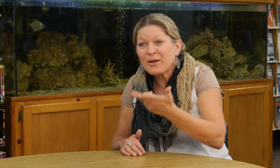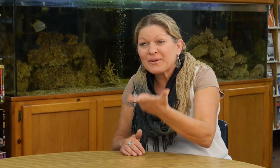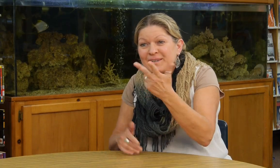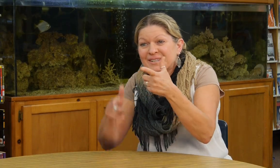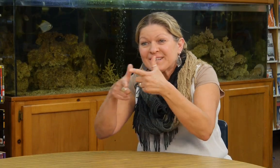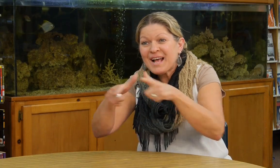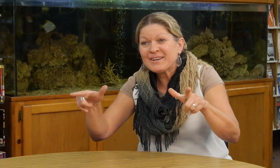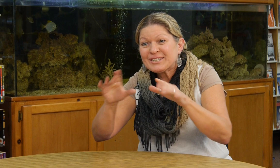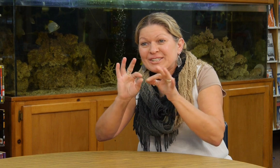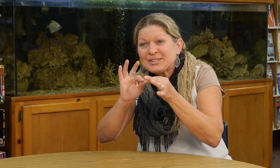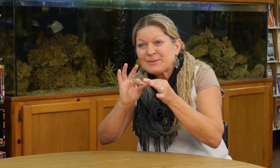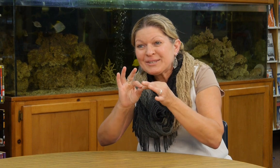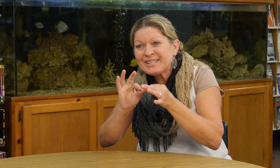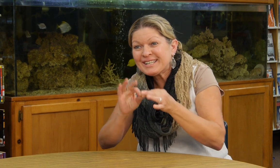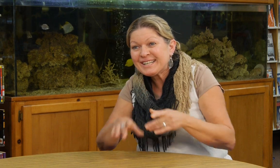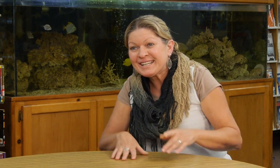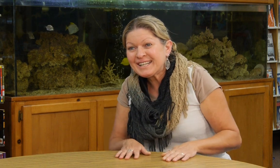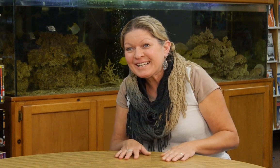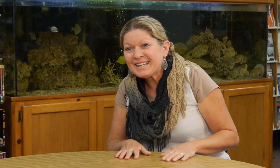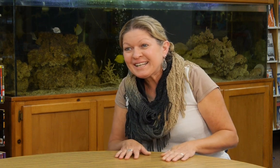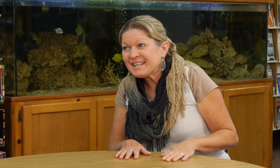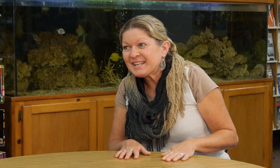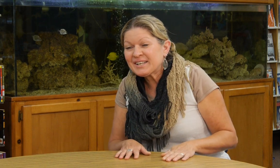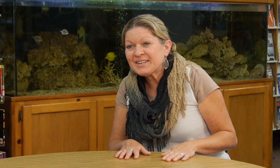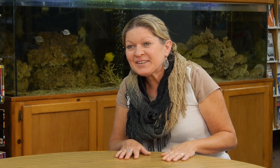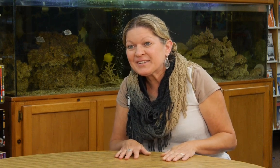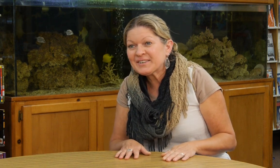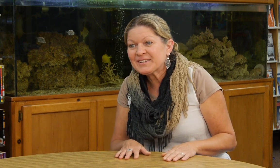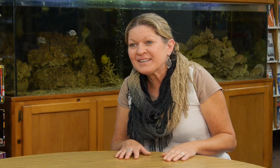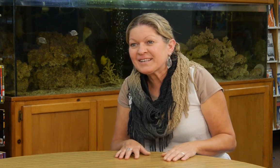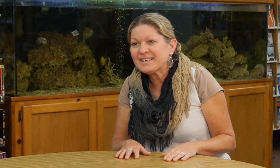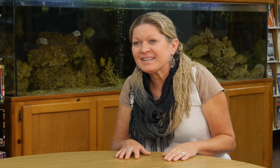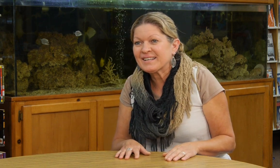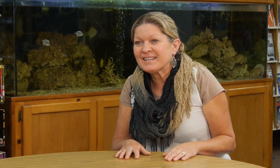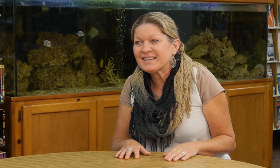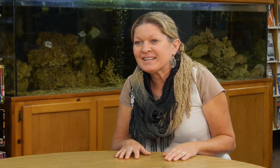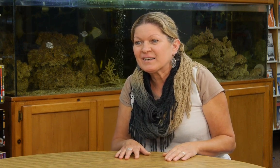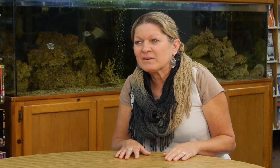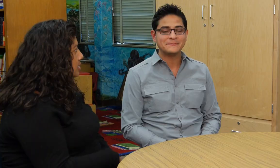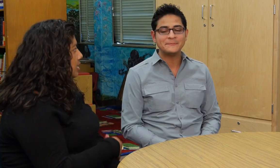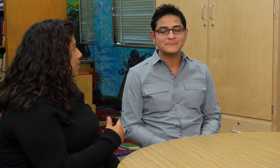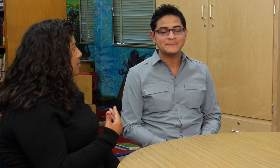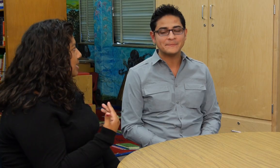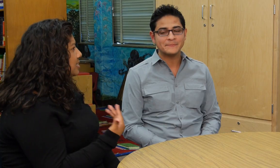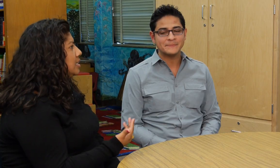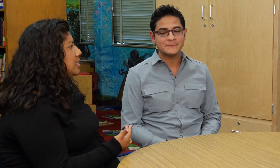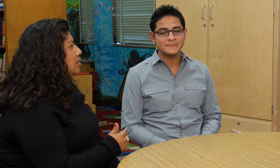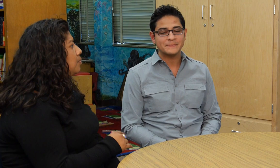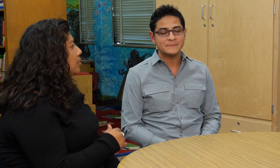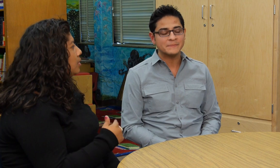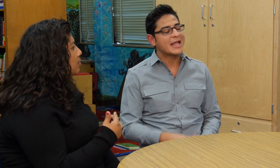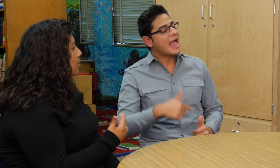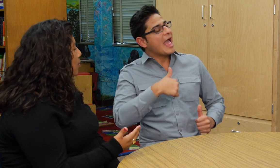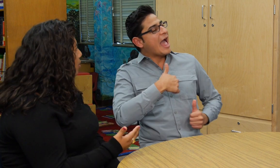Quería preguntarle, ¿cómo se siente acerca del uso de un intérprete trilingüe? Este, me hace sentir un poquito mejor